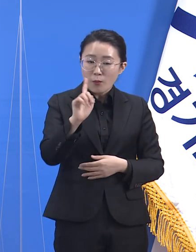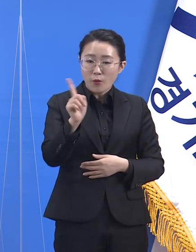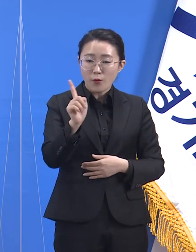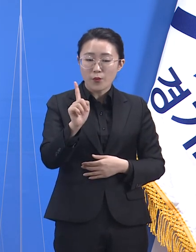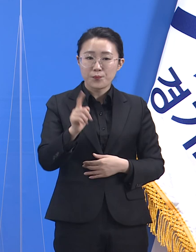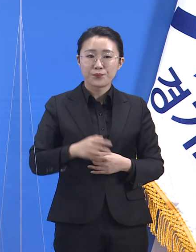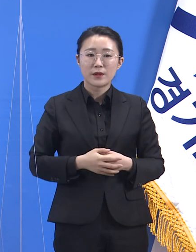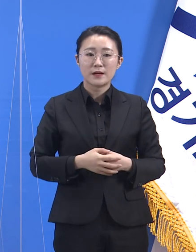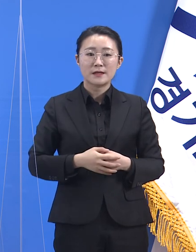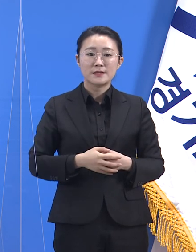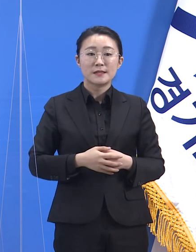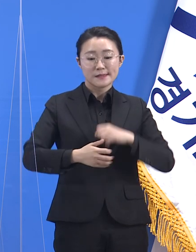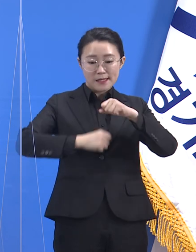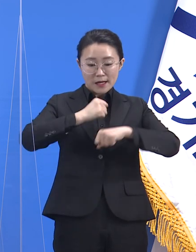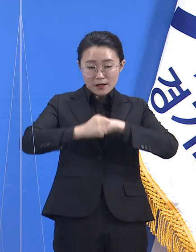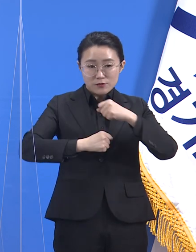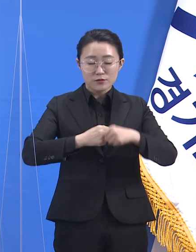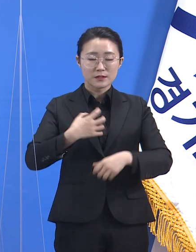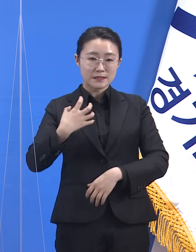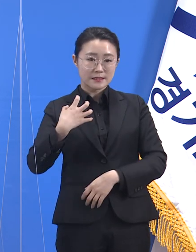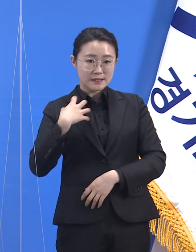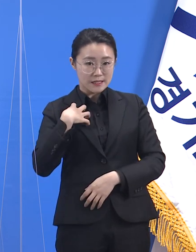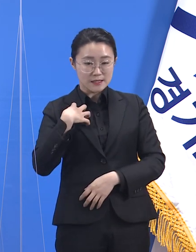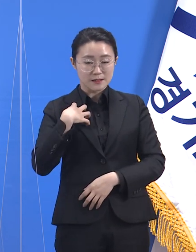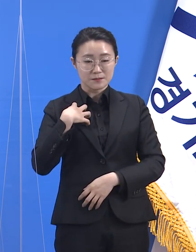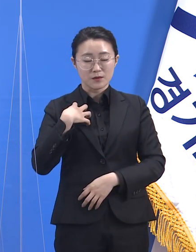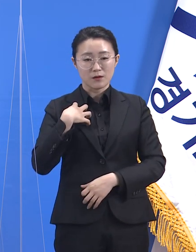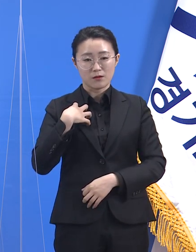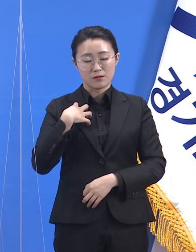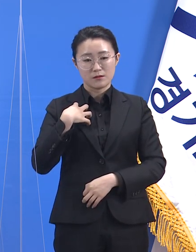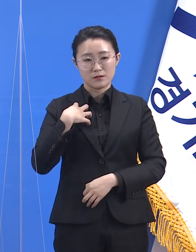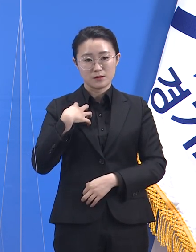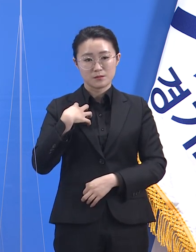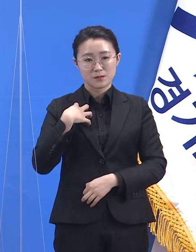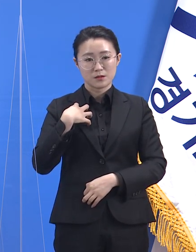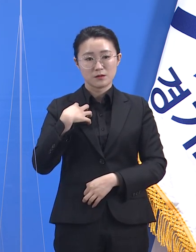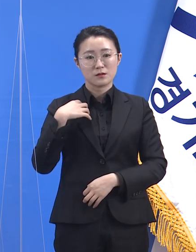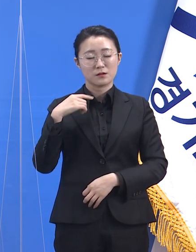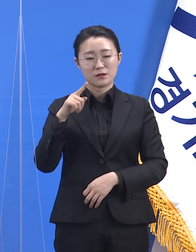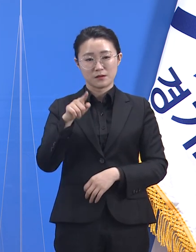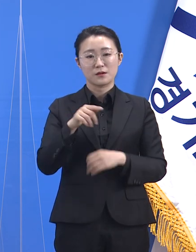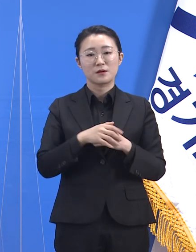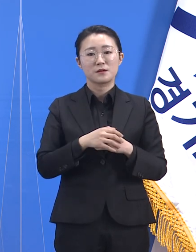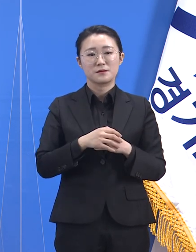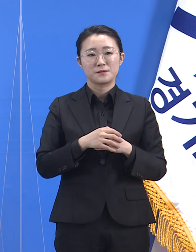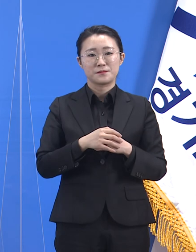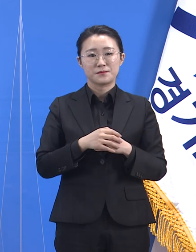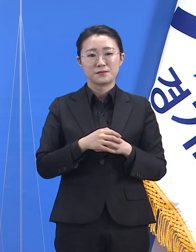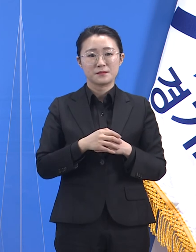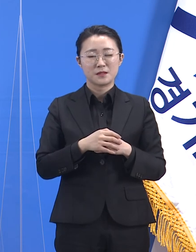자율과 책임의 메시지도 이런 뜻을 담고 있을 거라고 저희는 해석합니다.